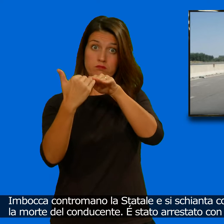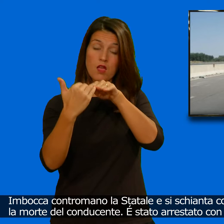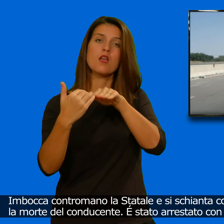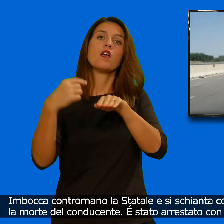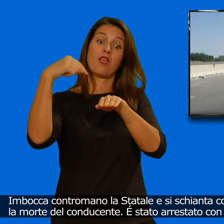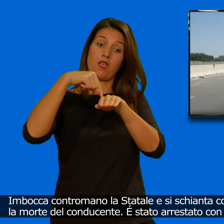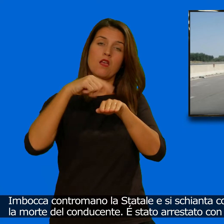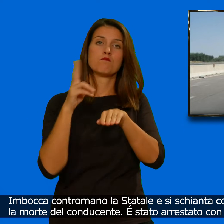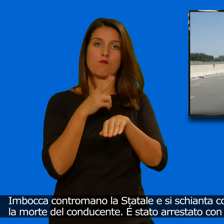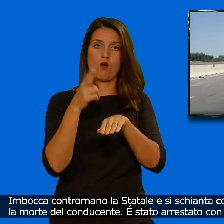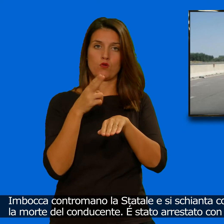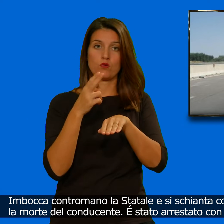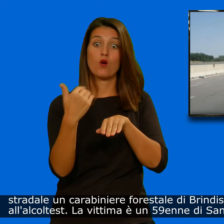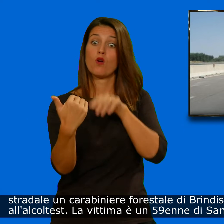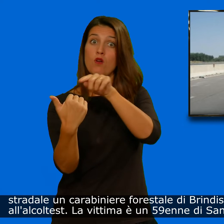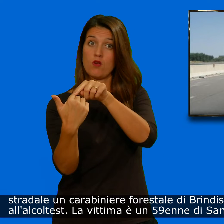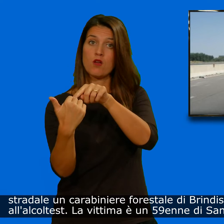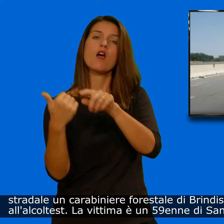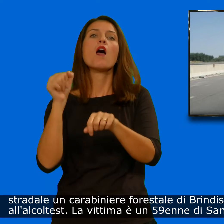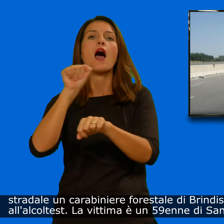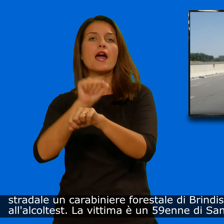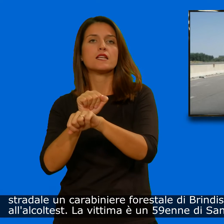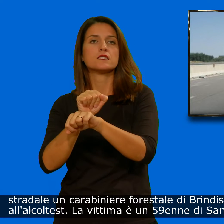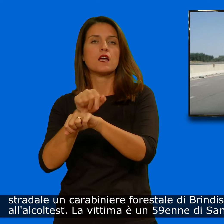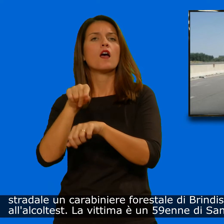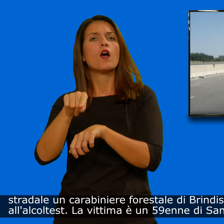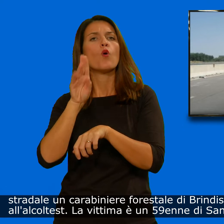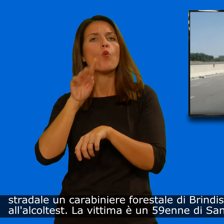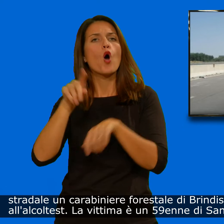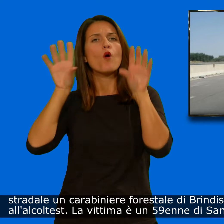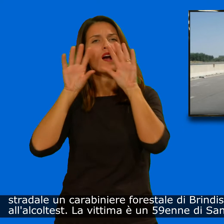stato arrestato con l'accusa di omicidio stradale un carabiniere forestale di Brindisi.